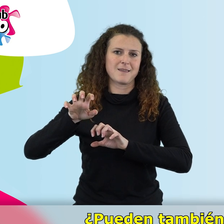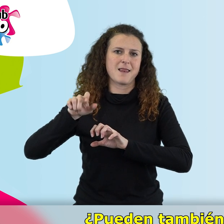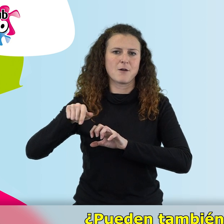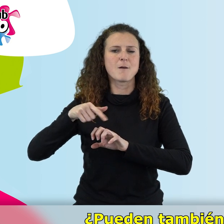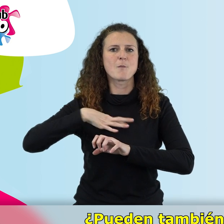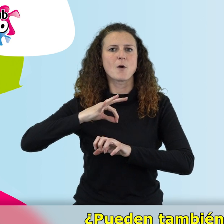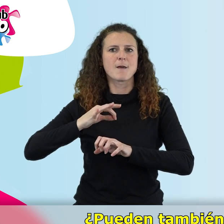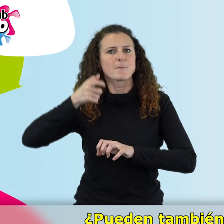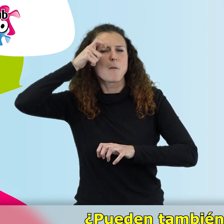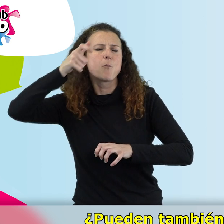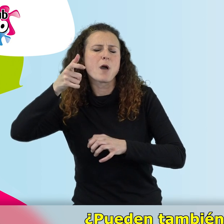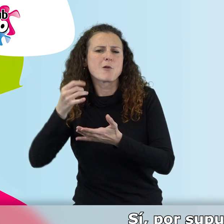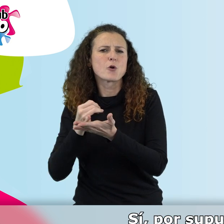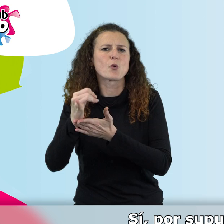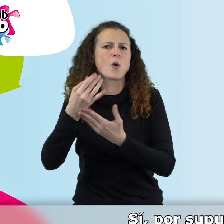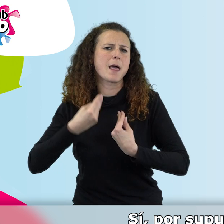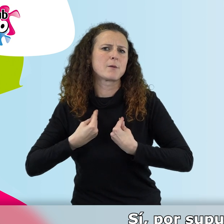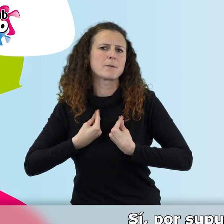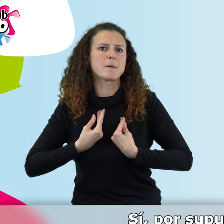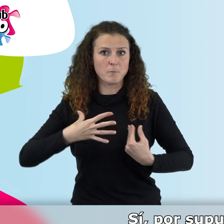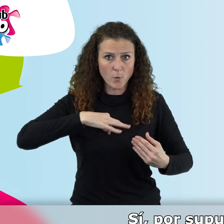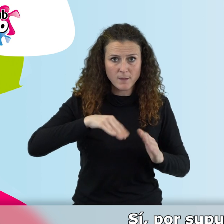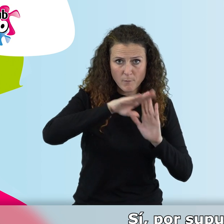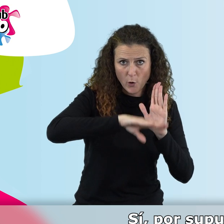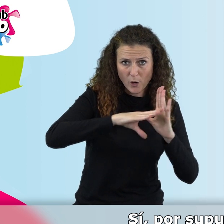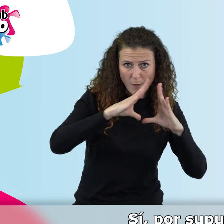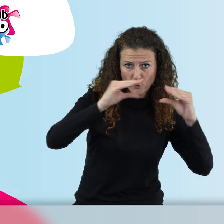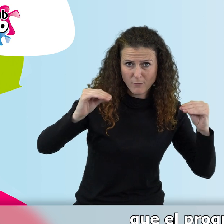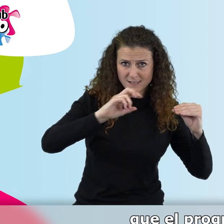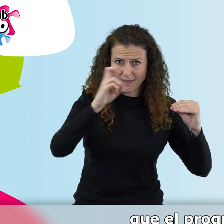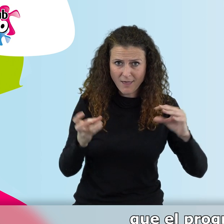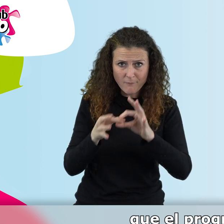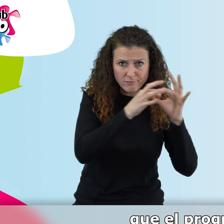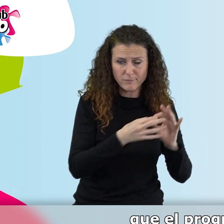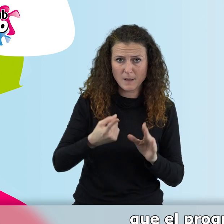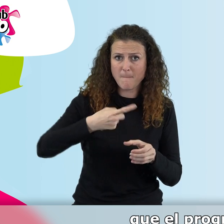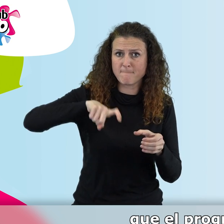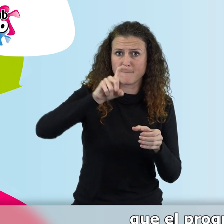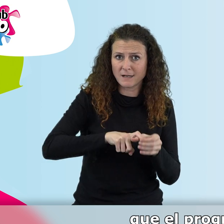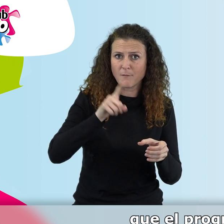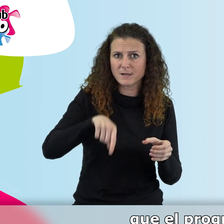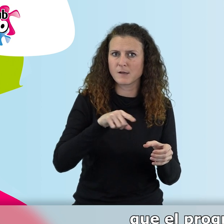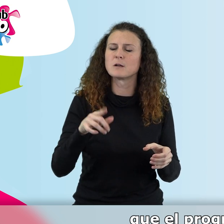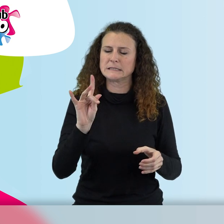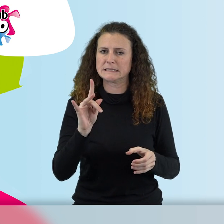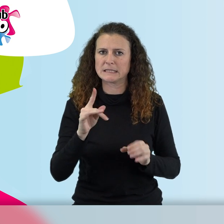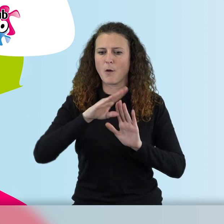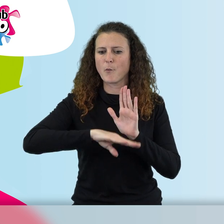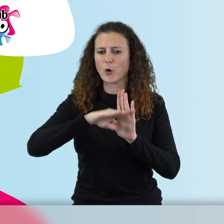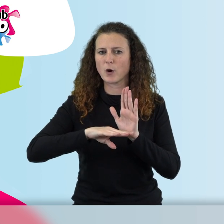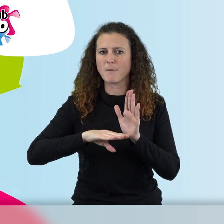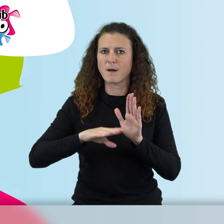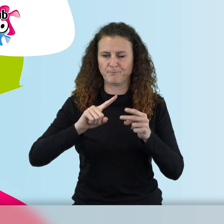también participar en este programa? Sí, por supuesto. Primero vamos a aclarar que el programa se imparte en dos modalidades.